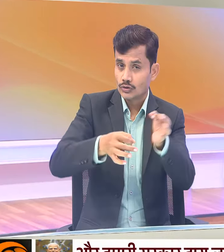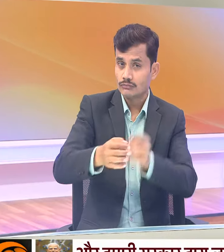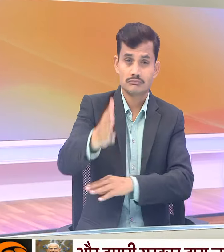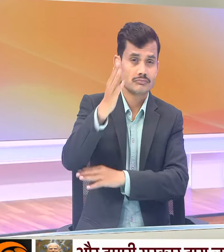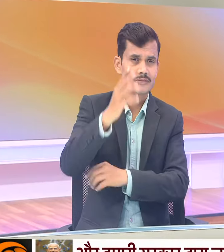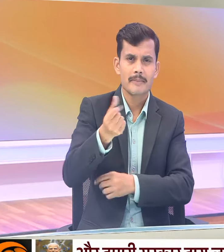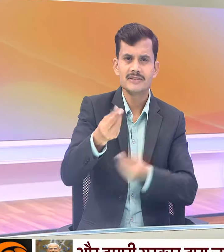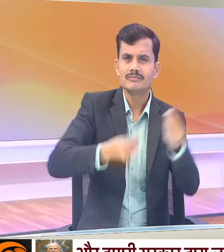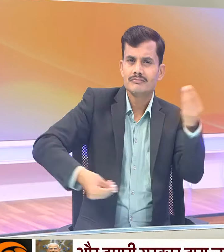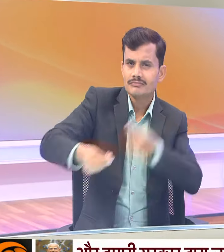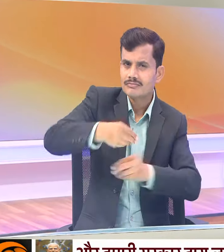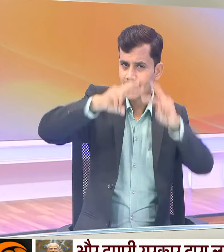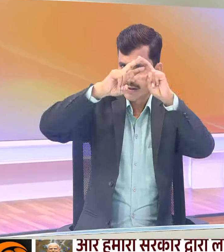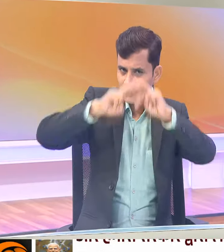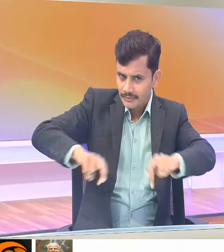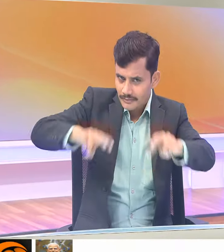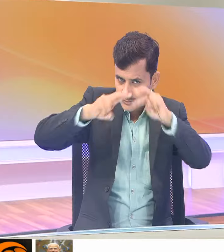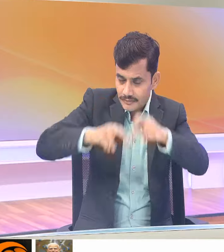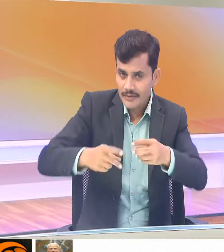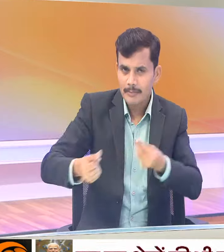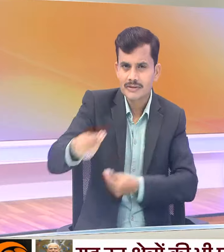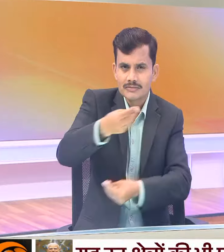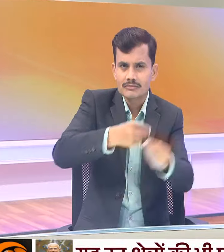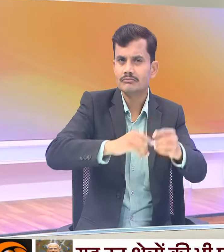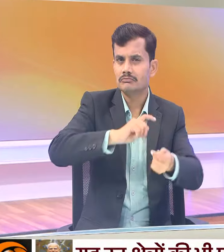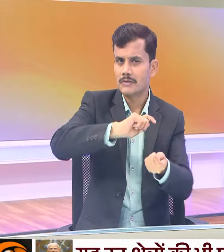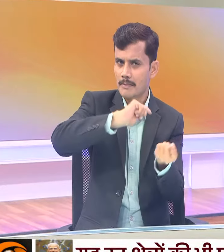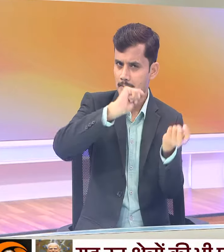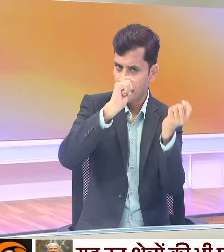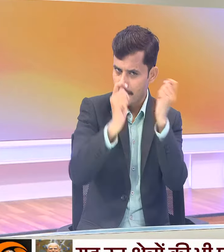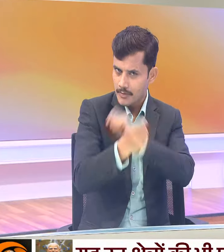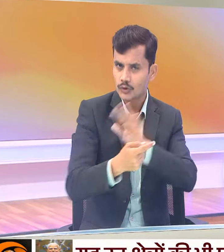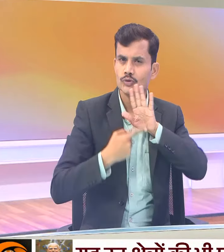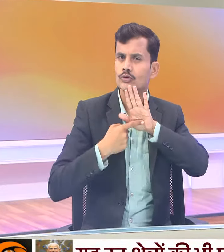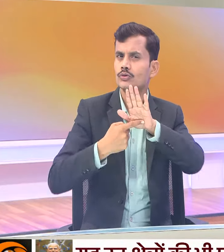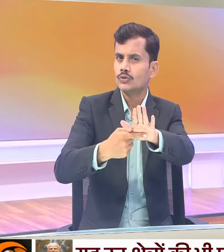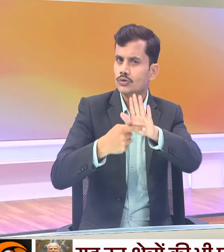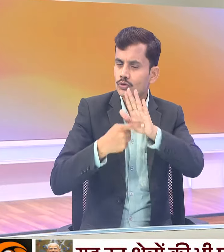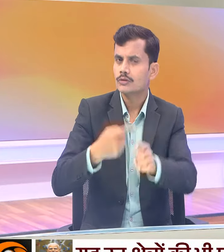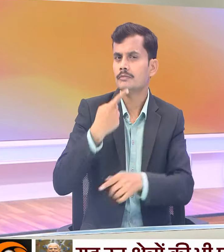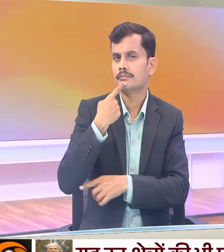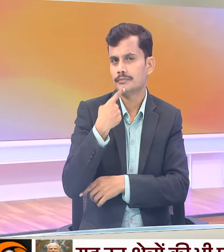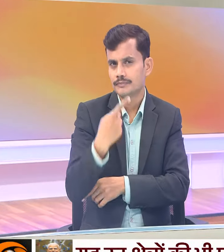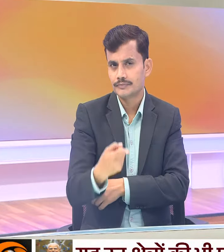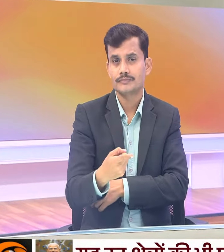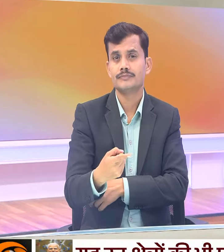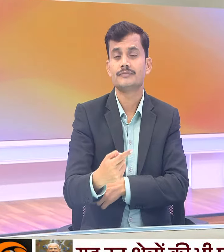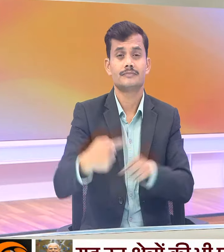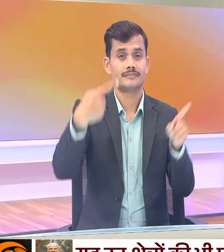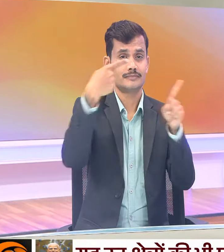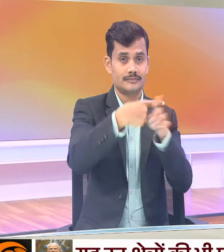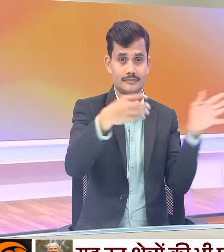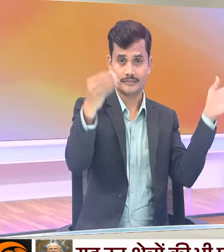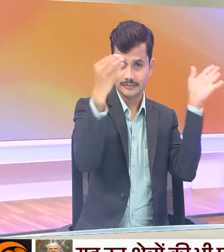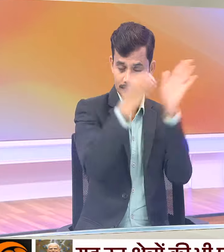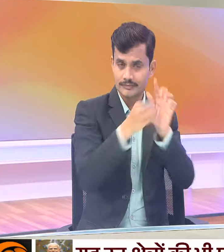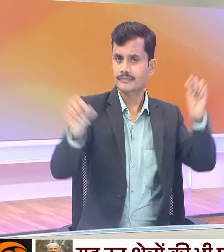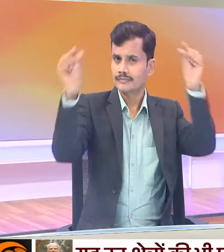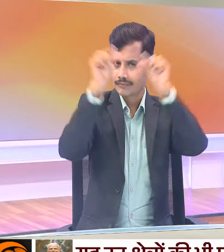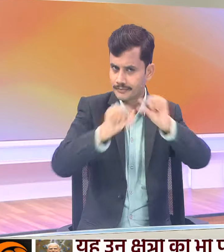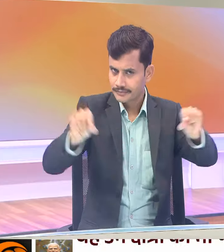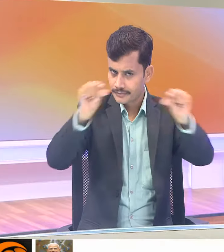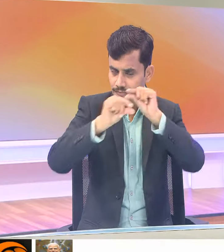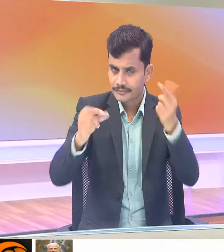आर्थिक सर्वेक्षन को आर्थिक सुधारों के दिखाने वाला करार देते हुए सोशल मीडिया साइट एक्स पर